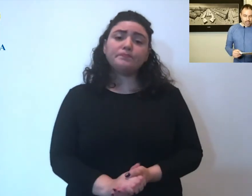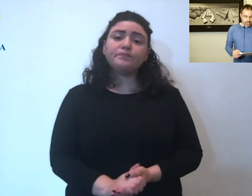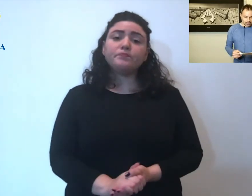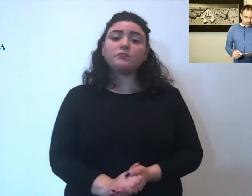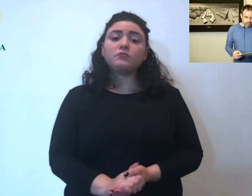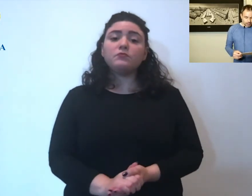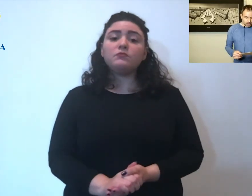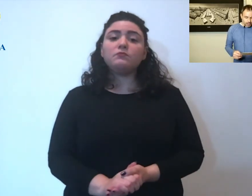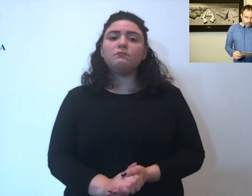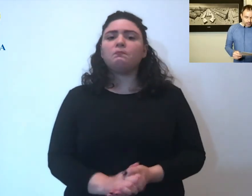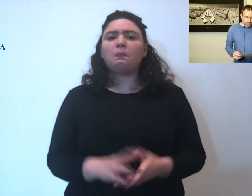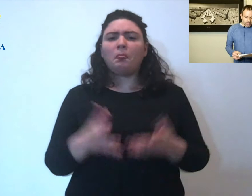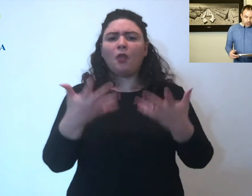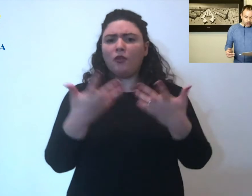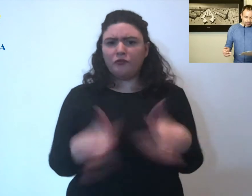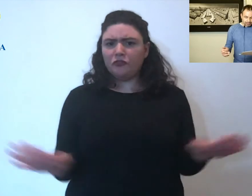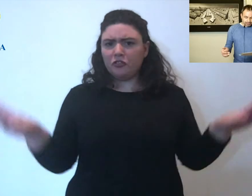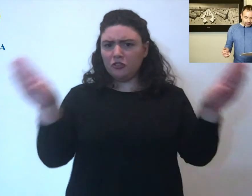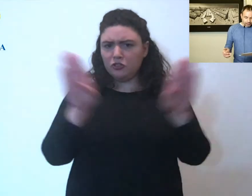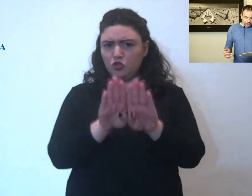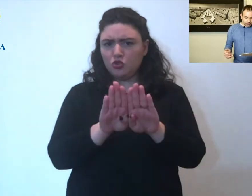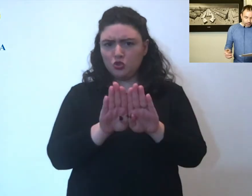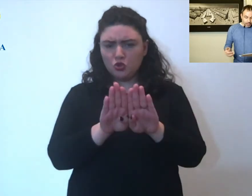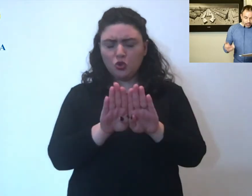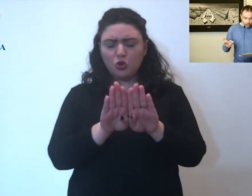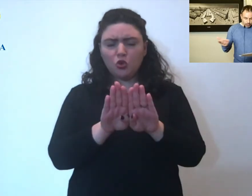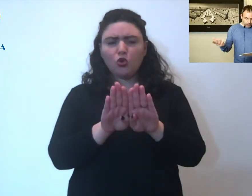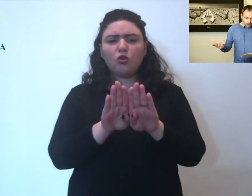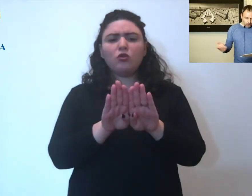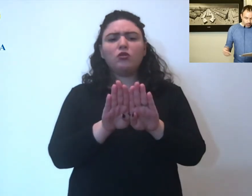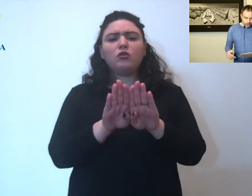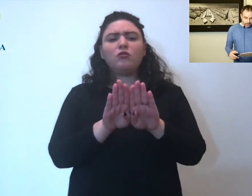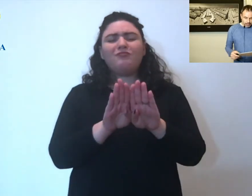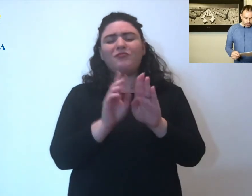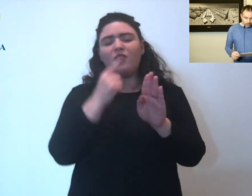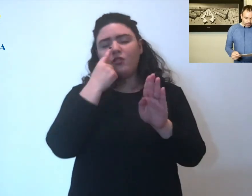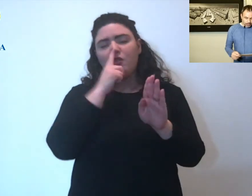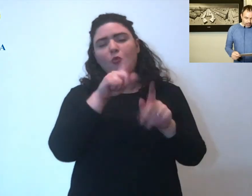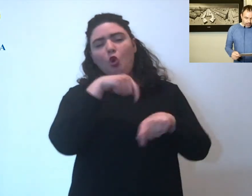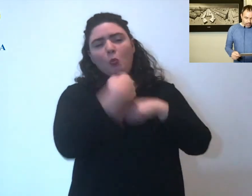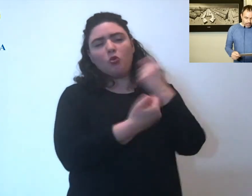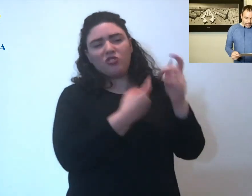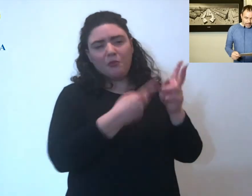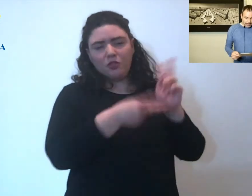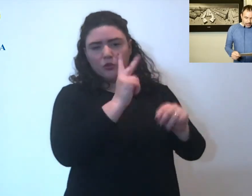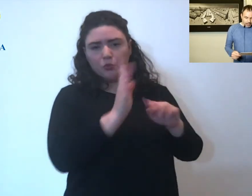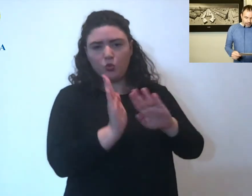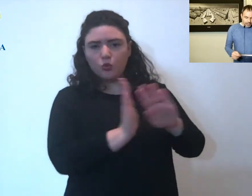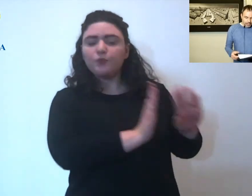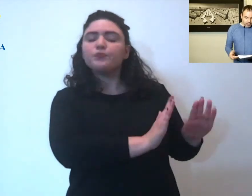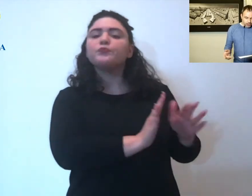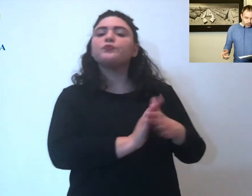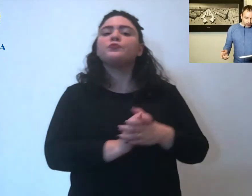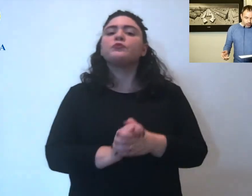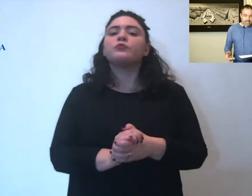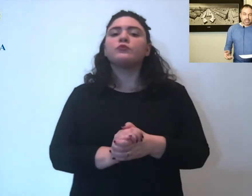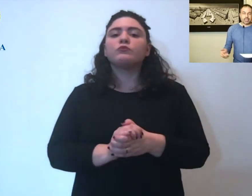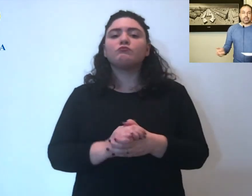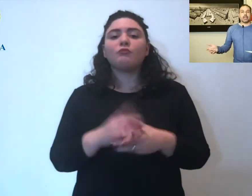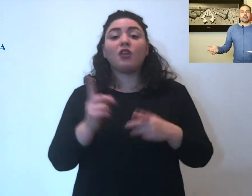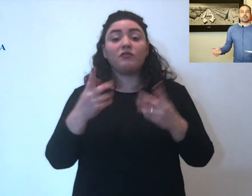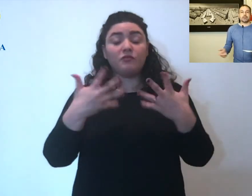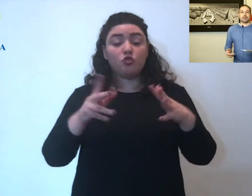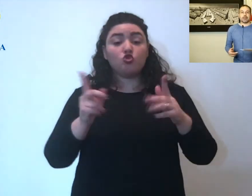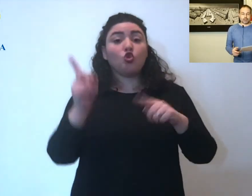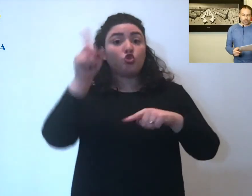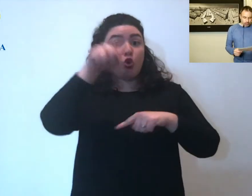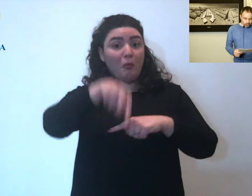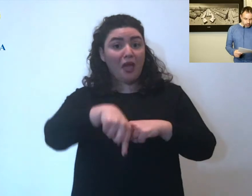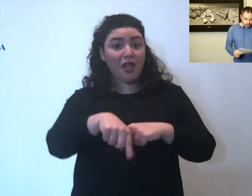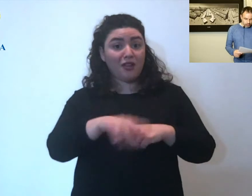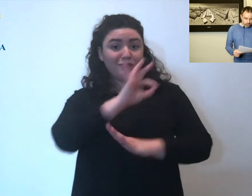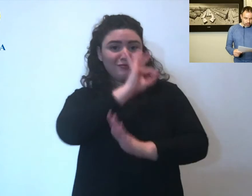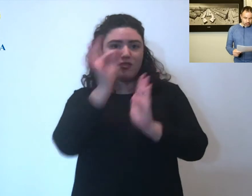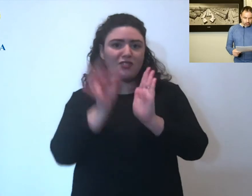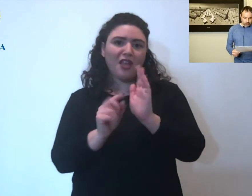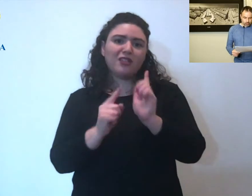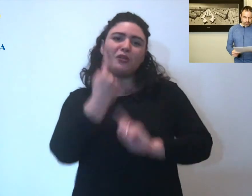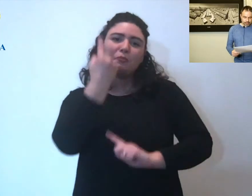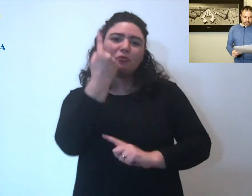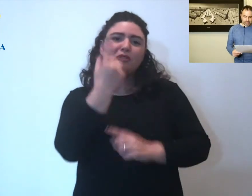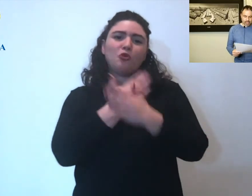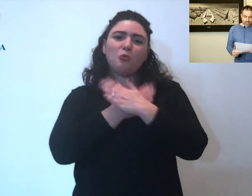segnalate finisco di comportamento in particolare finisco domani è il primo maggio